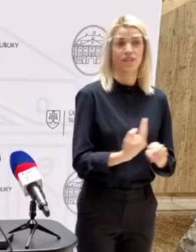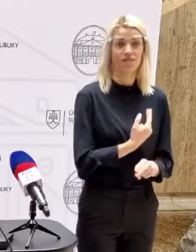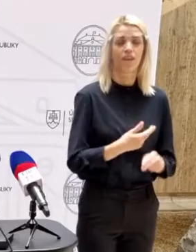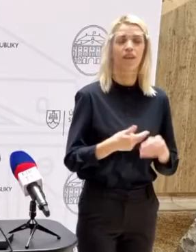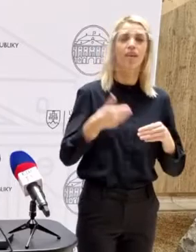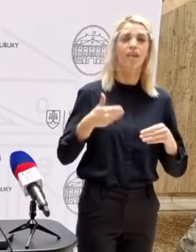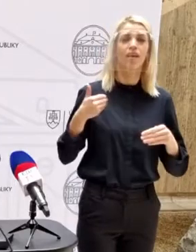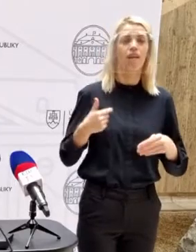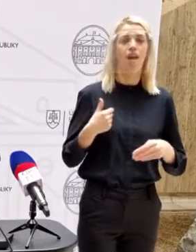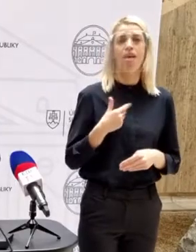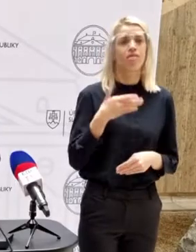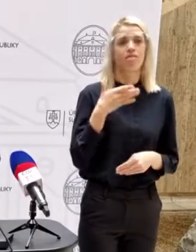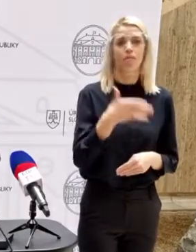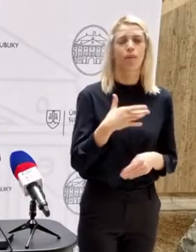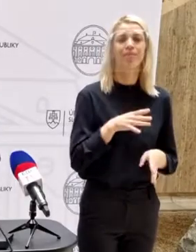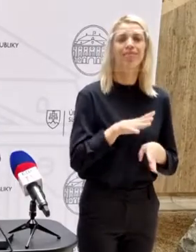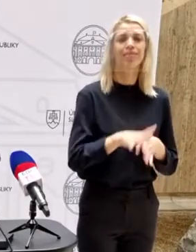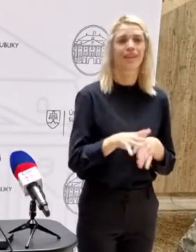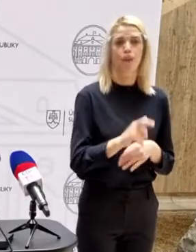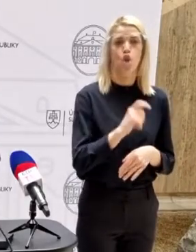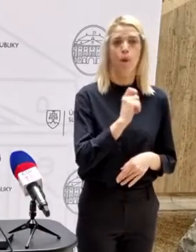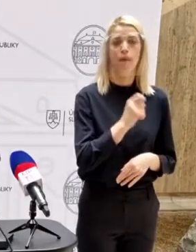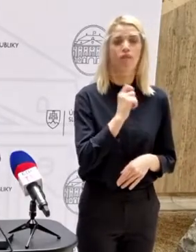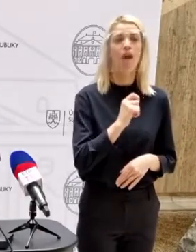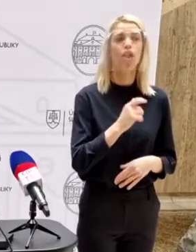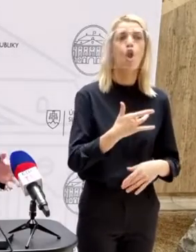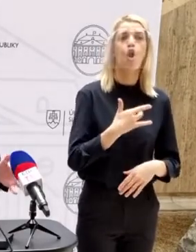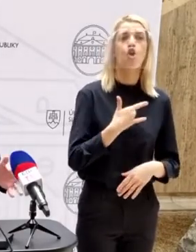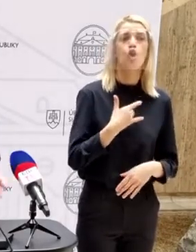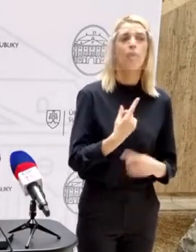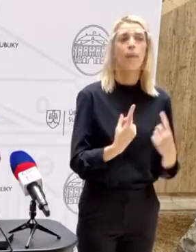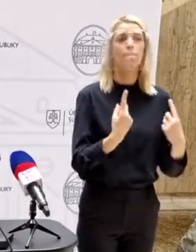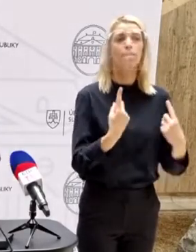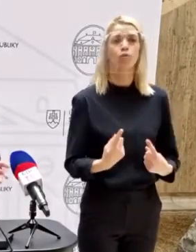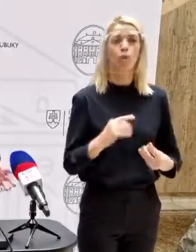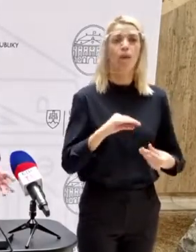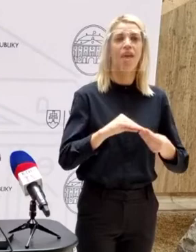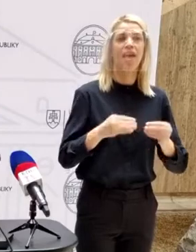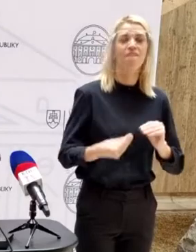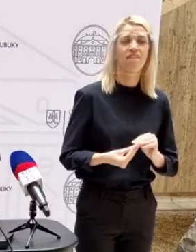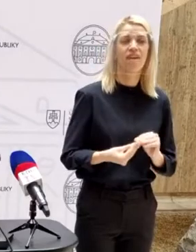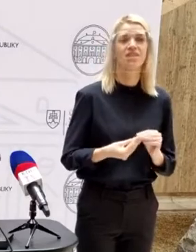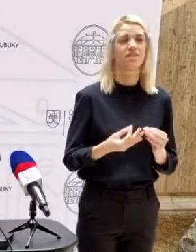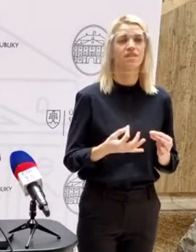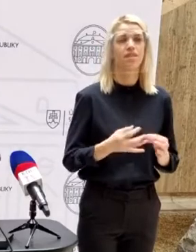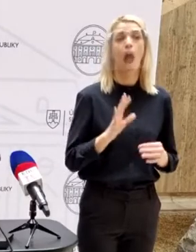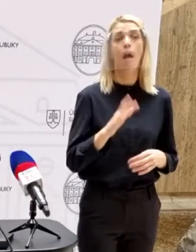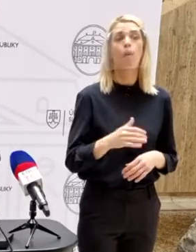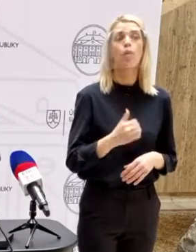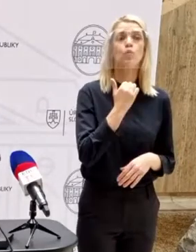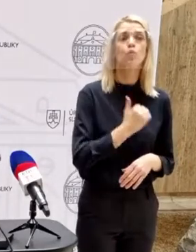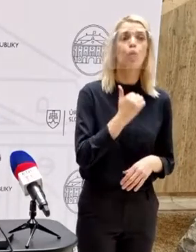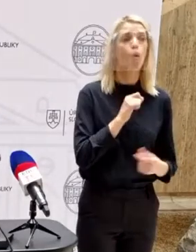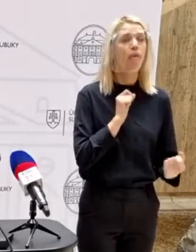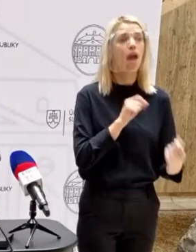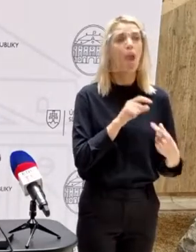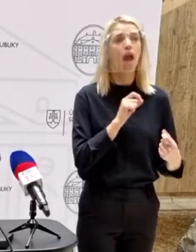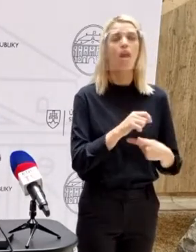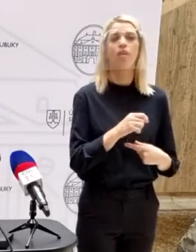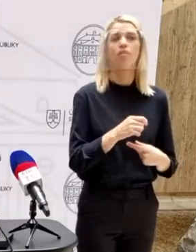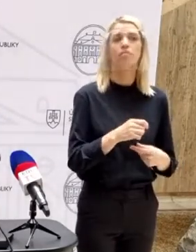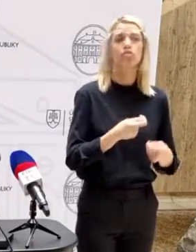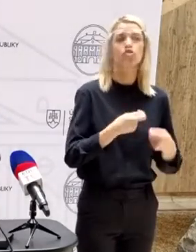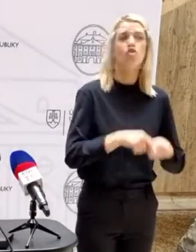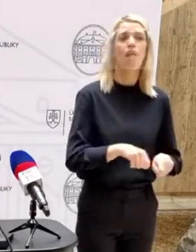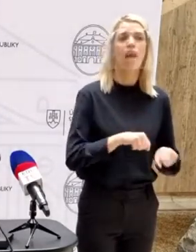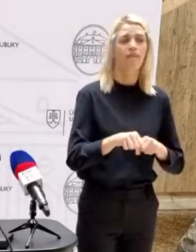ostatné obdobie, nebudem nikdy komentovať nejaké osobné postoje, veci, invektívy, alebo ani súkromnú korešpondenciu akéhokoľvek